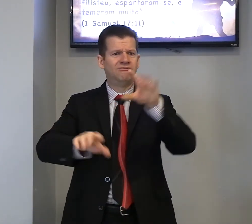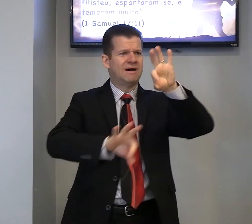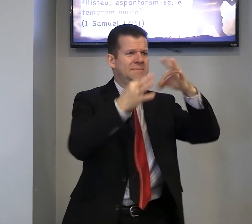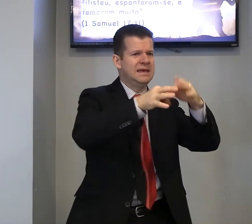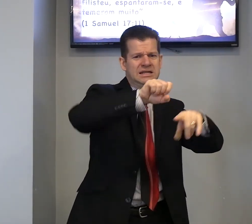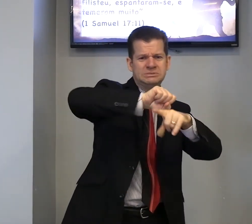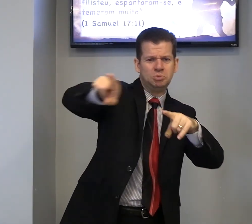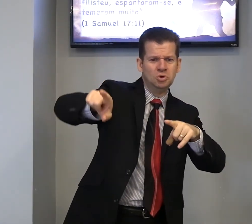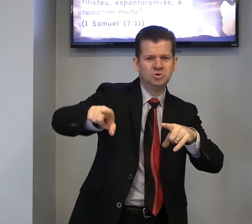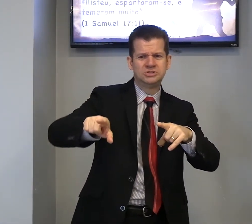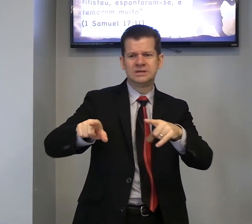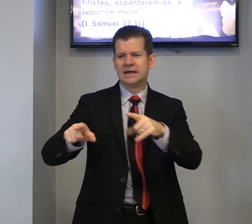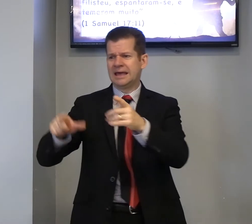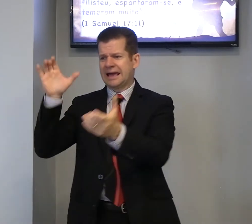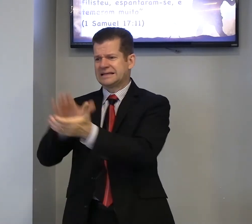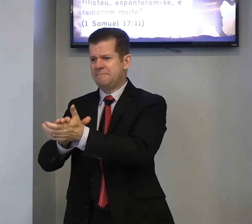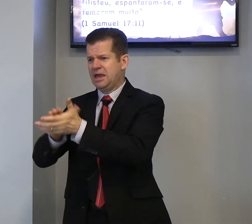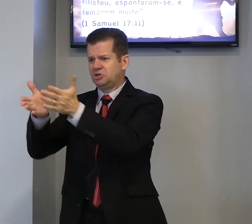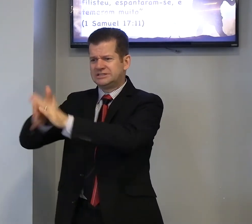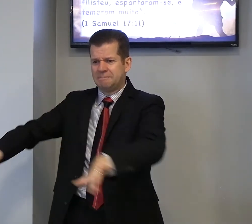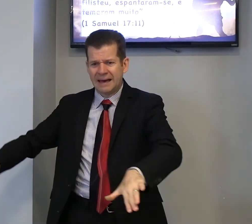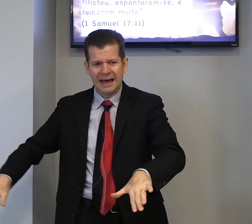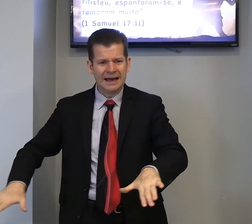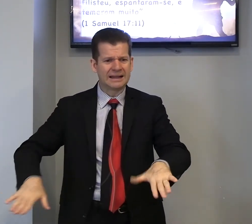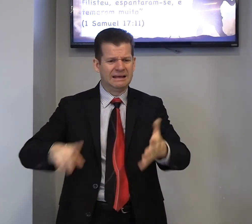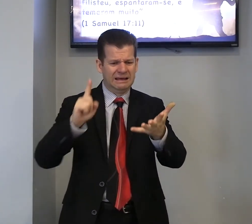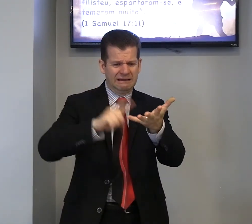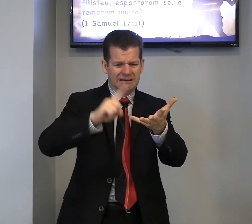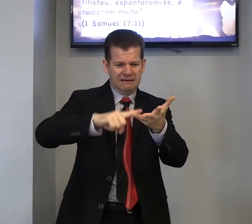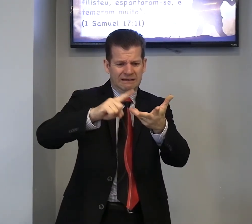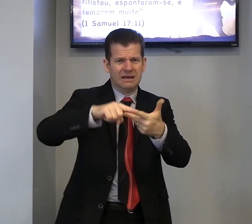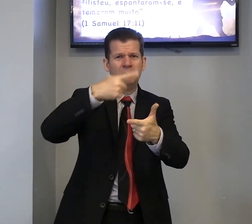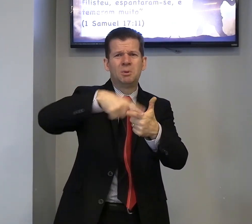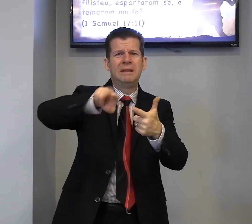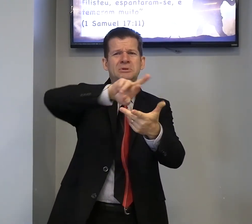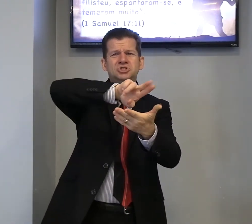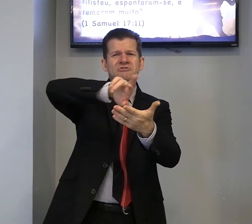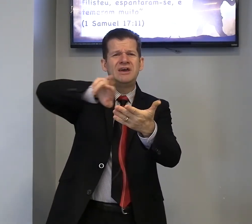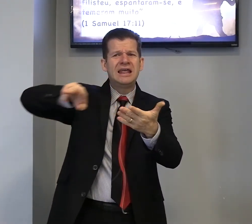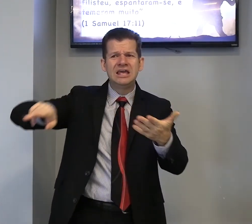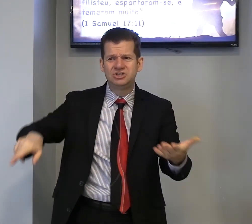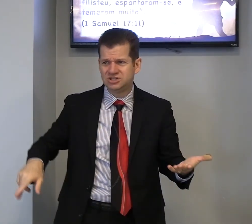família, expulsa, casamento, separa, problemas diferentes,